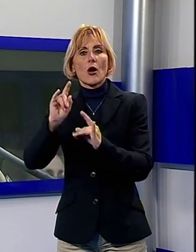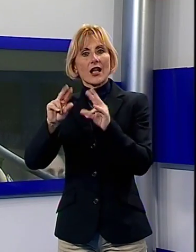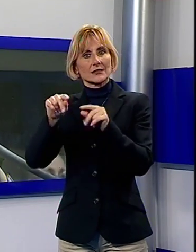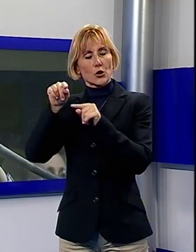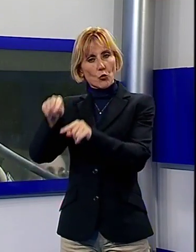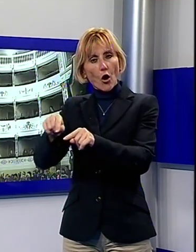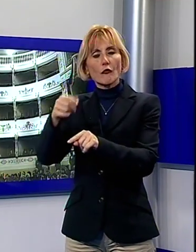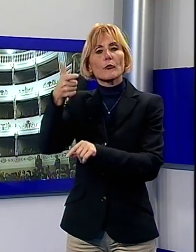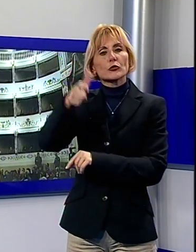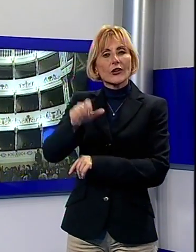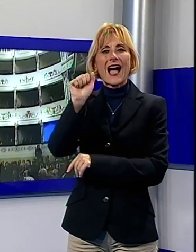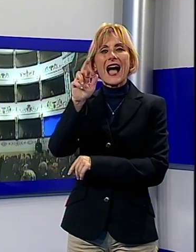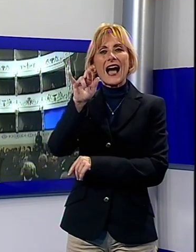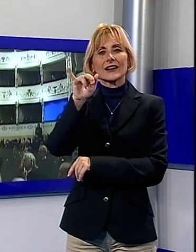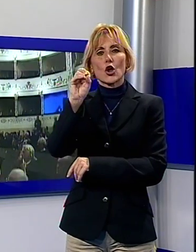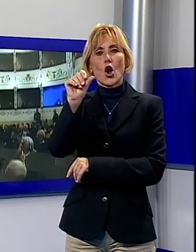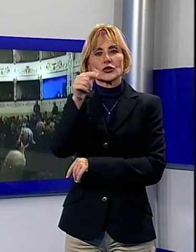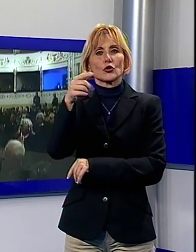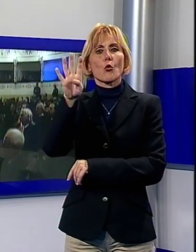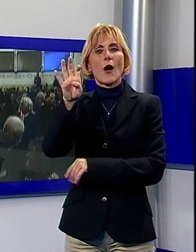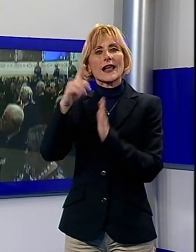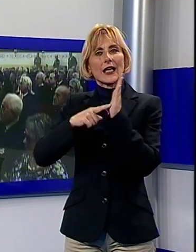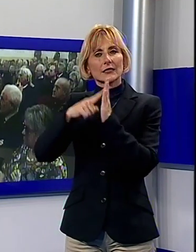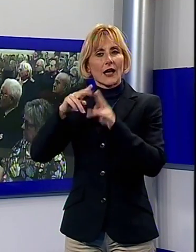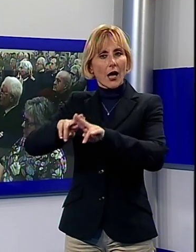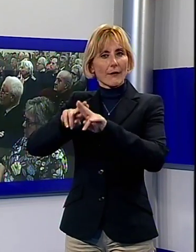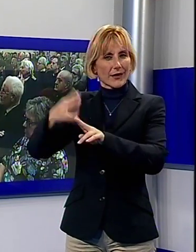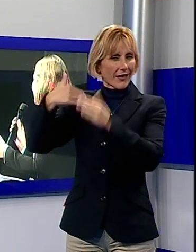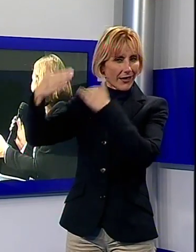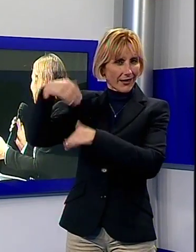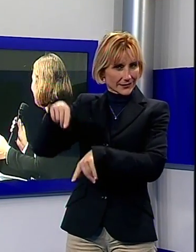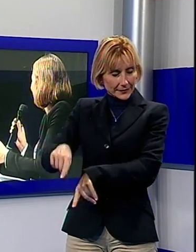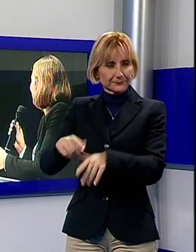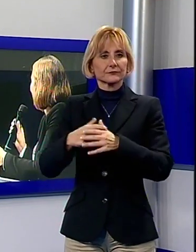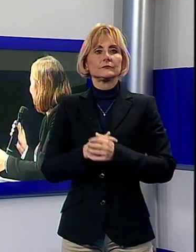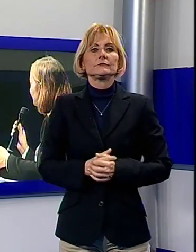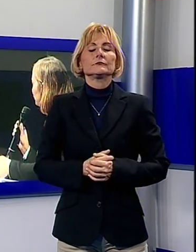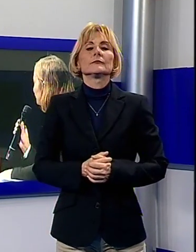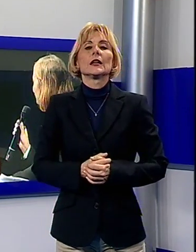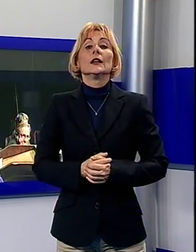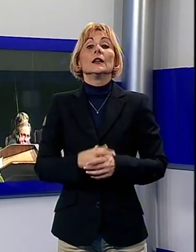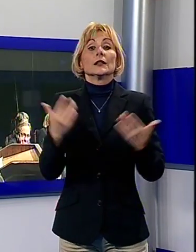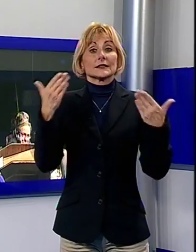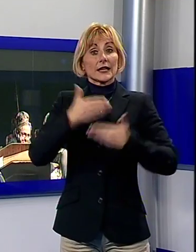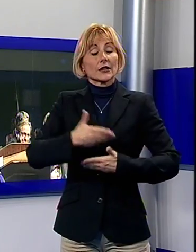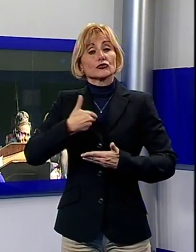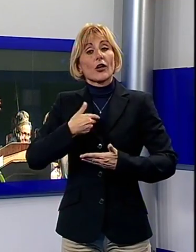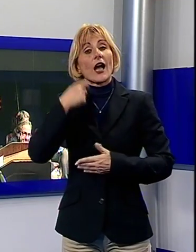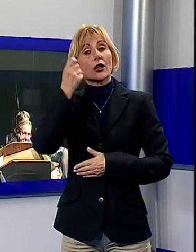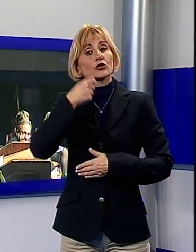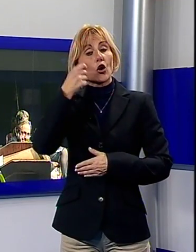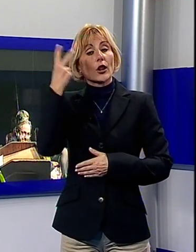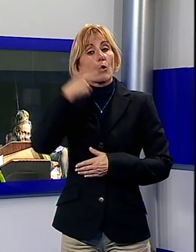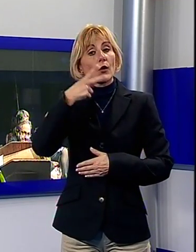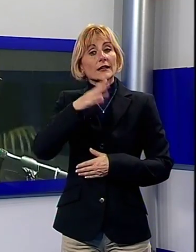soggiornò l'Ariosto per 40 mesi. La serata, condotta da Ilaria Giannini, ha visto anche la partecipazione dell'attore lucchese Alessandro